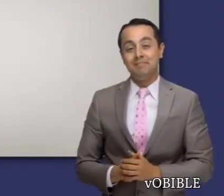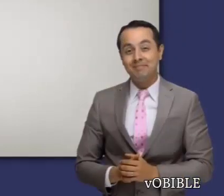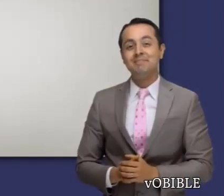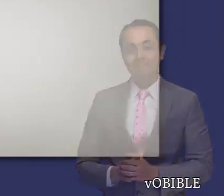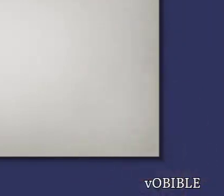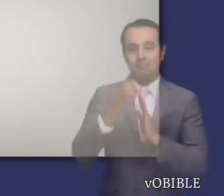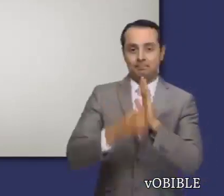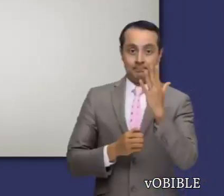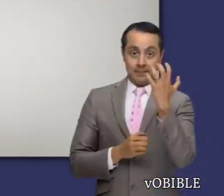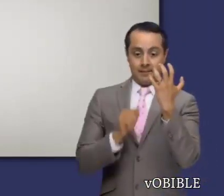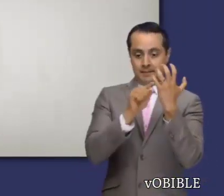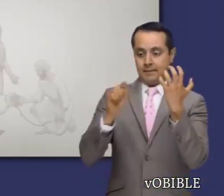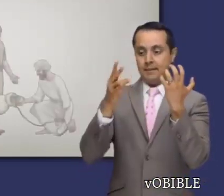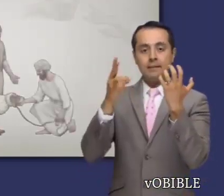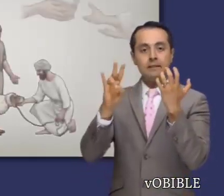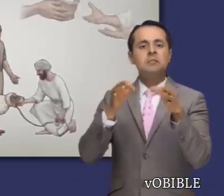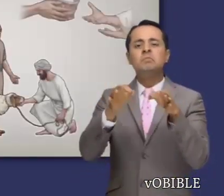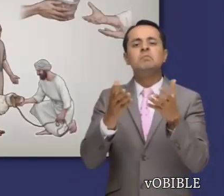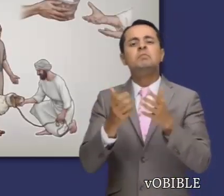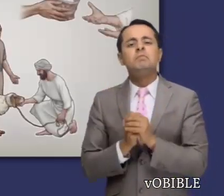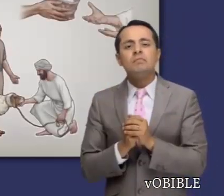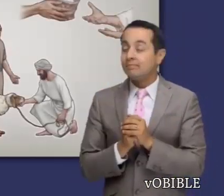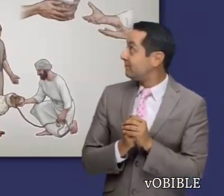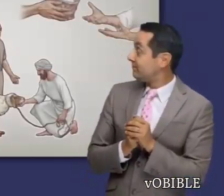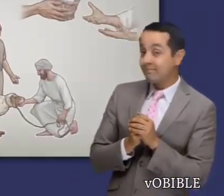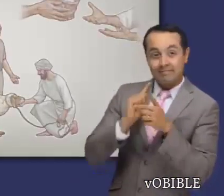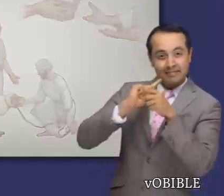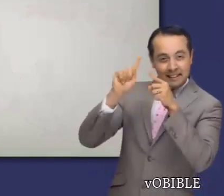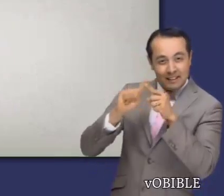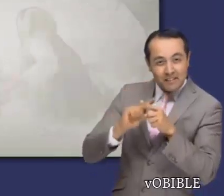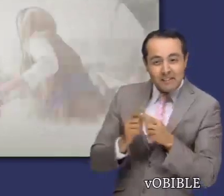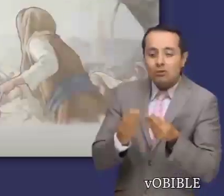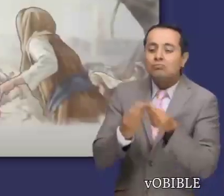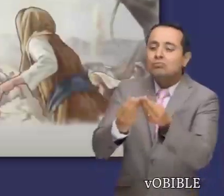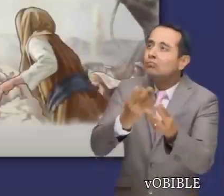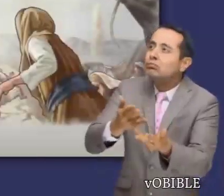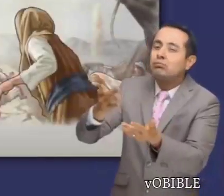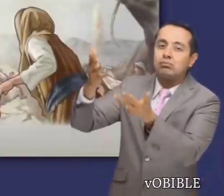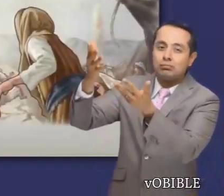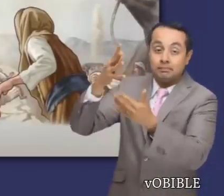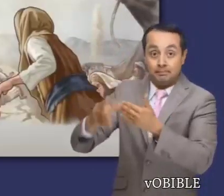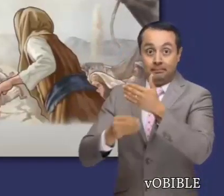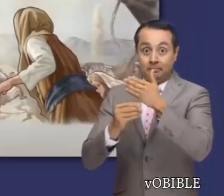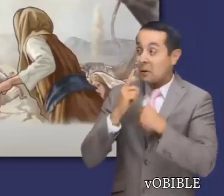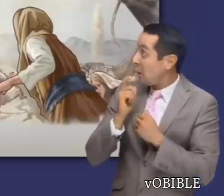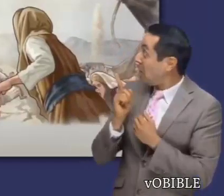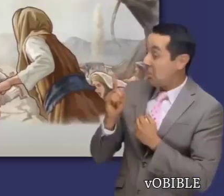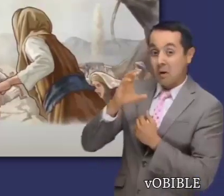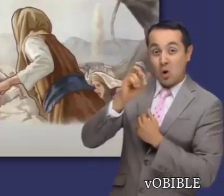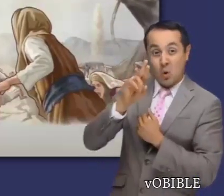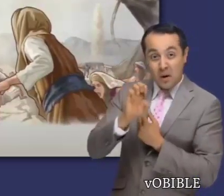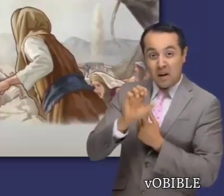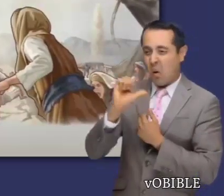Los capítulos 15 a 17 hablan de las distintas ofrendas por los pecados. También explican que Coré, Datán,